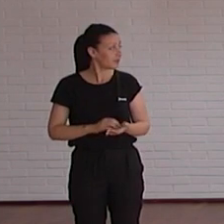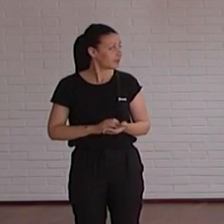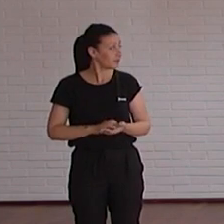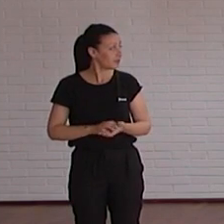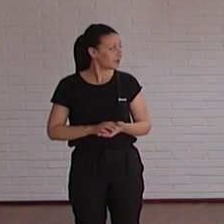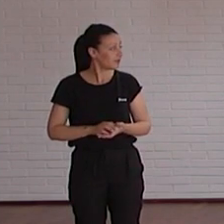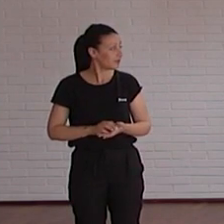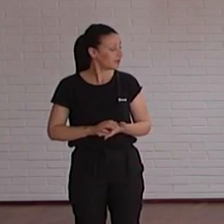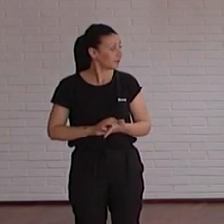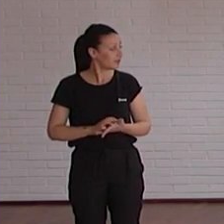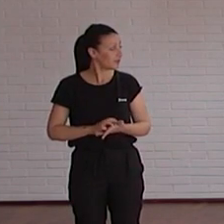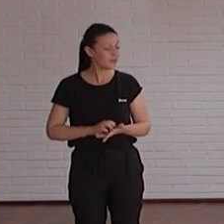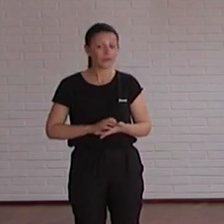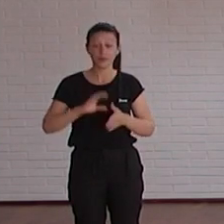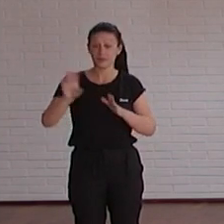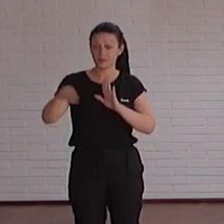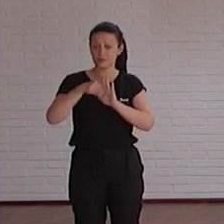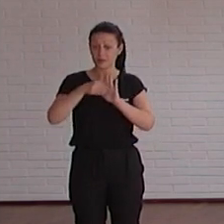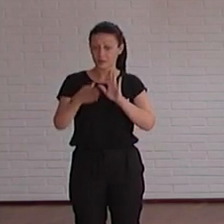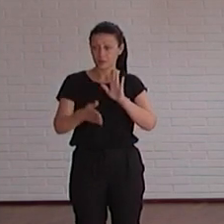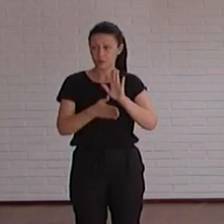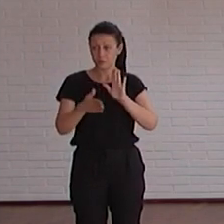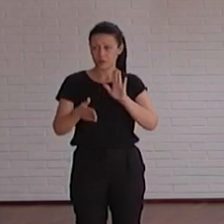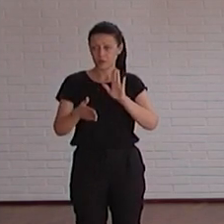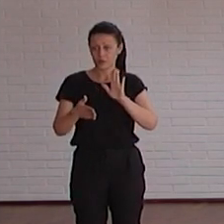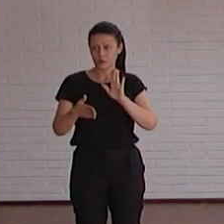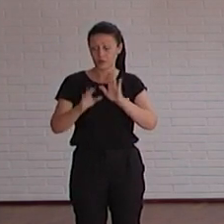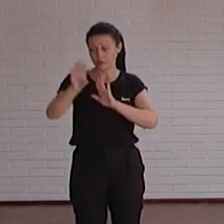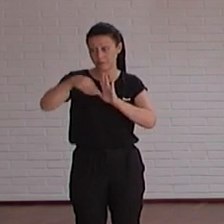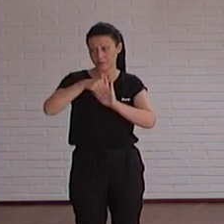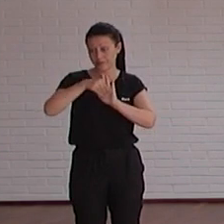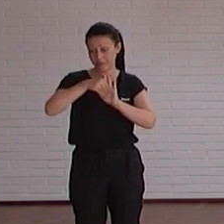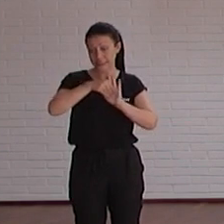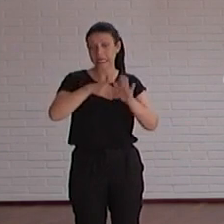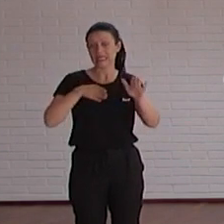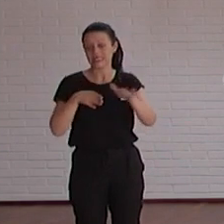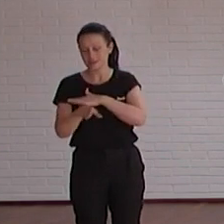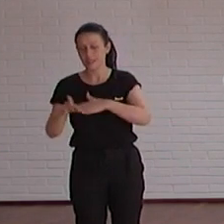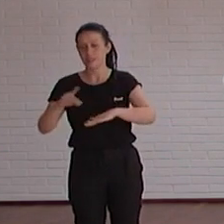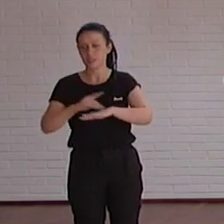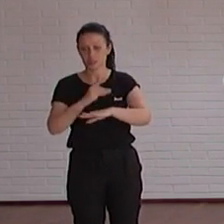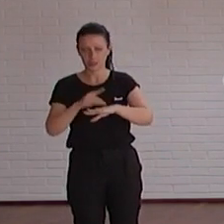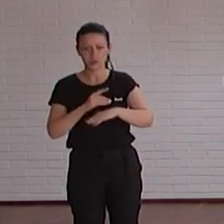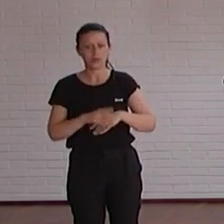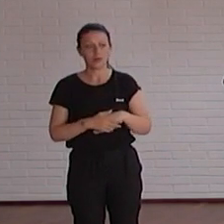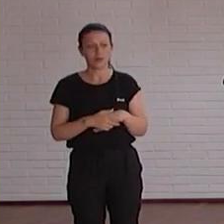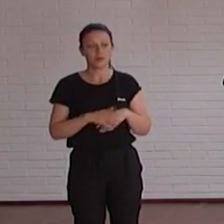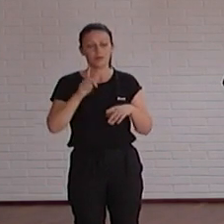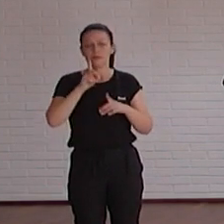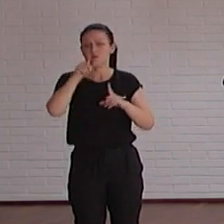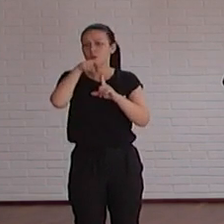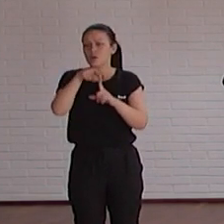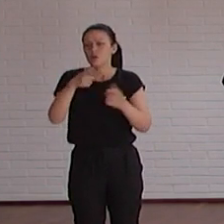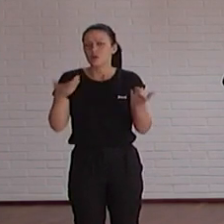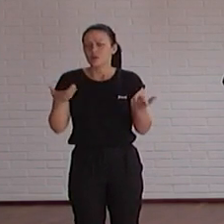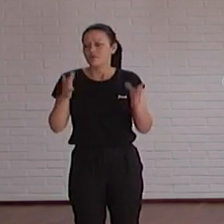entonces hemos incorporado la productividad dentro de la productividad de la accesibilidad digital la accesibilidad digital como un objetivo